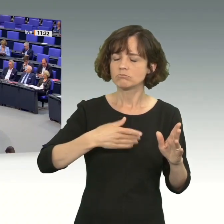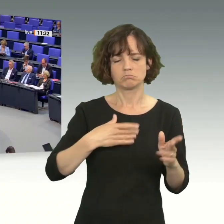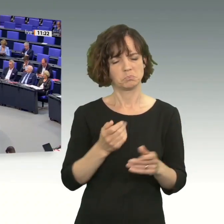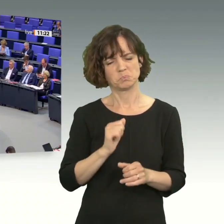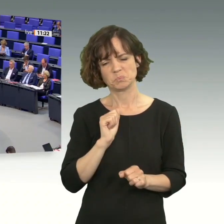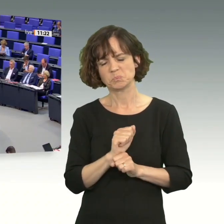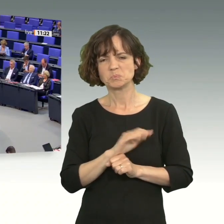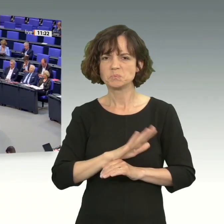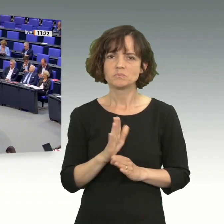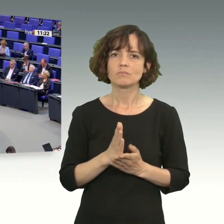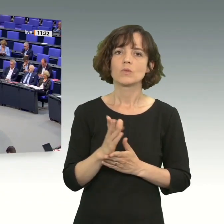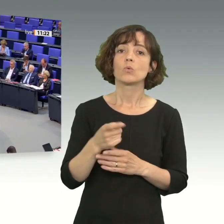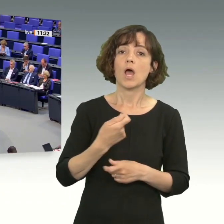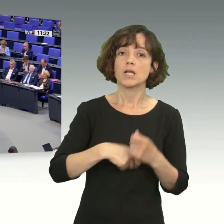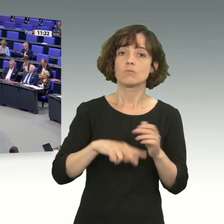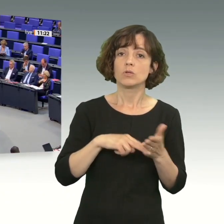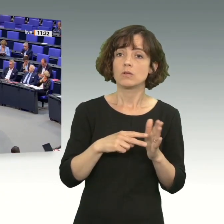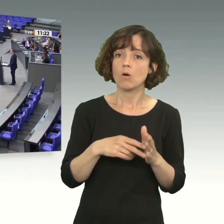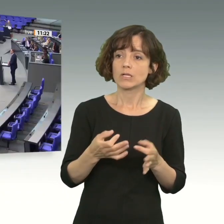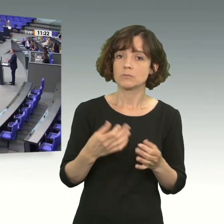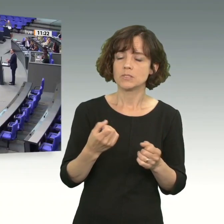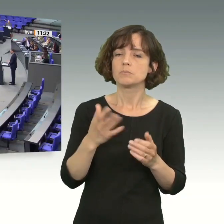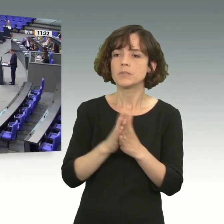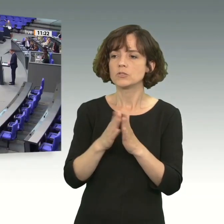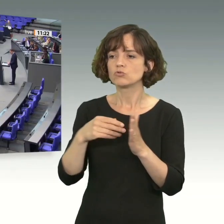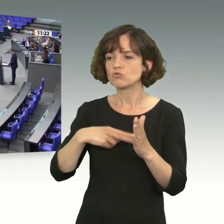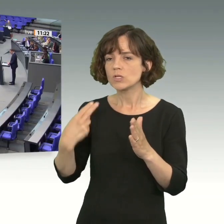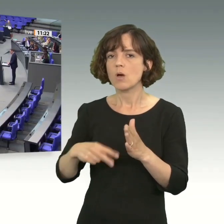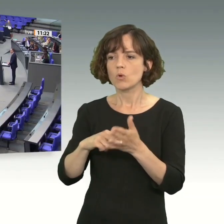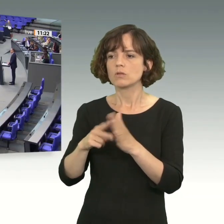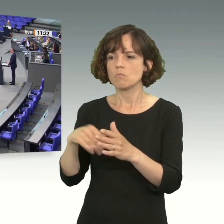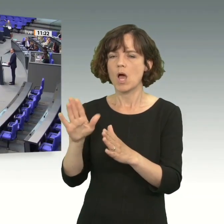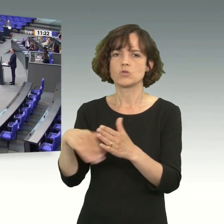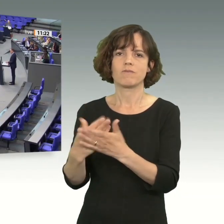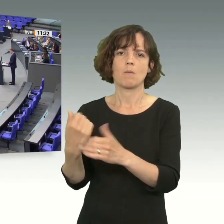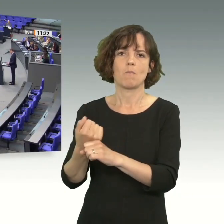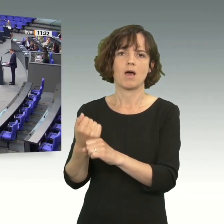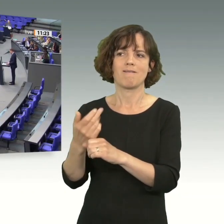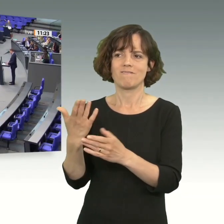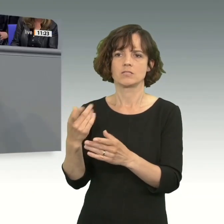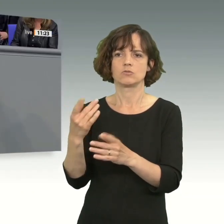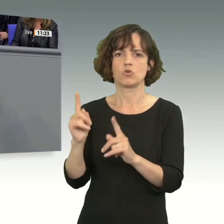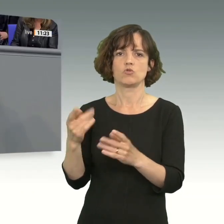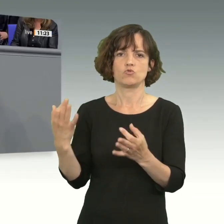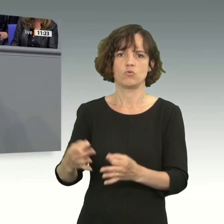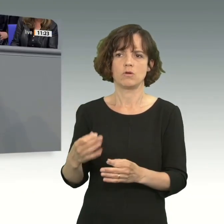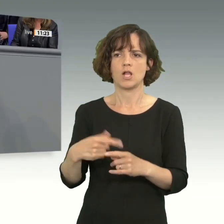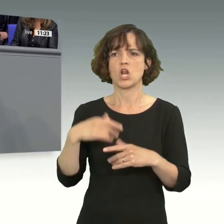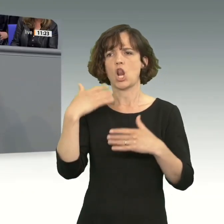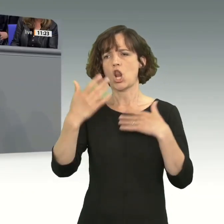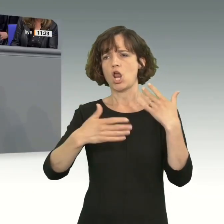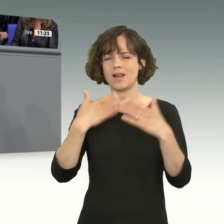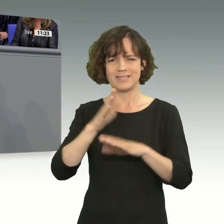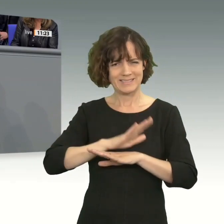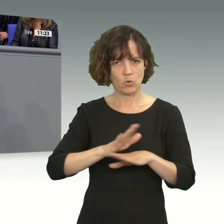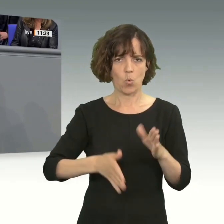Handelspolitik passiert nicht, was nötig ist. Machen Sie in der China-Politik eben die Hausaufgaben, die anstehen, anstatt hier entsprechend kluge Reden zu